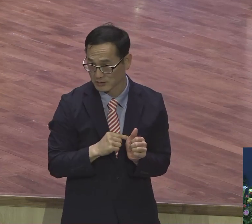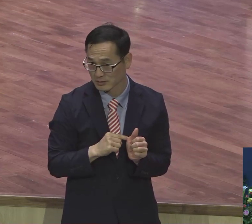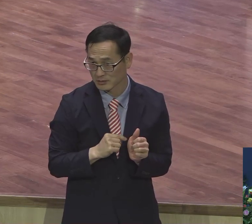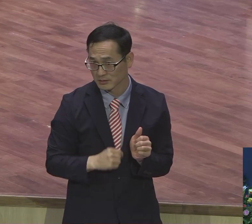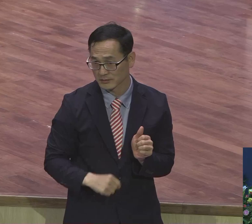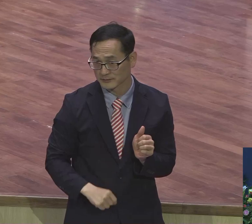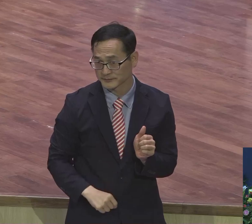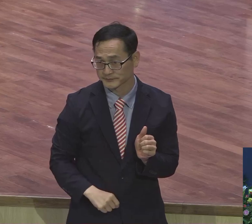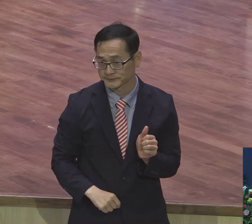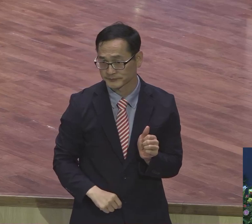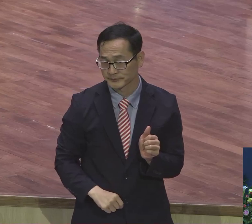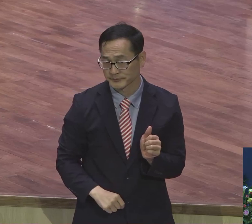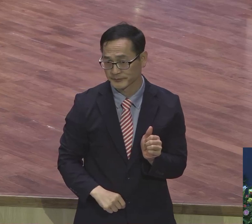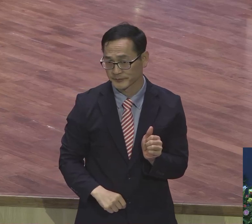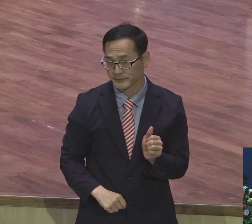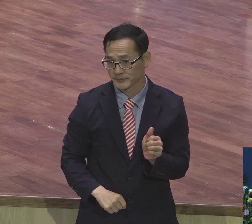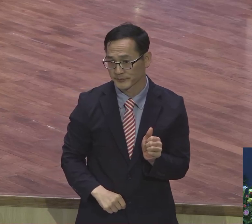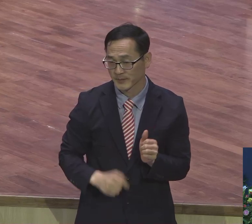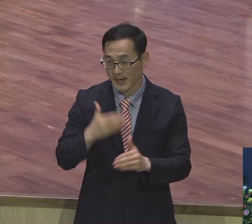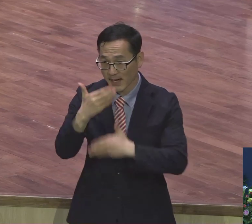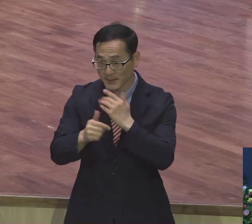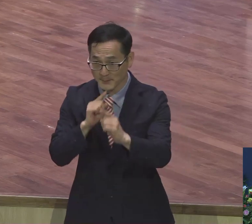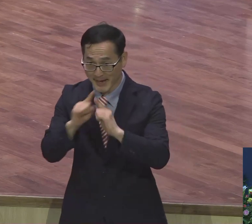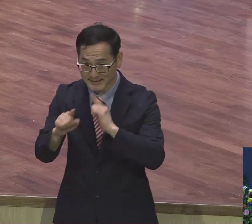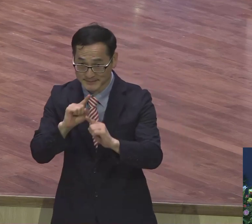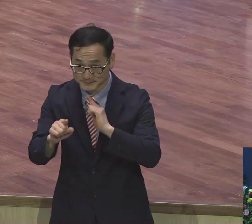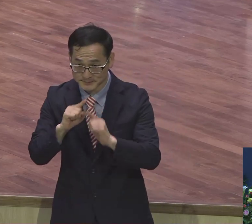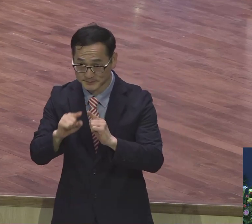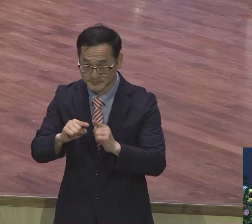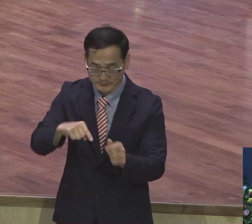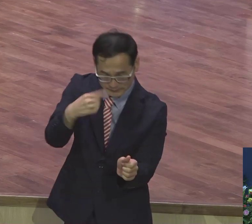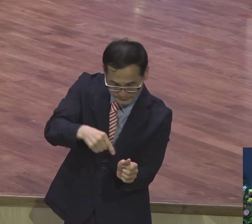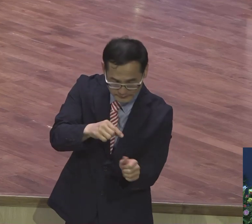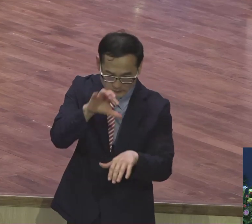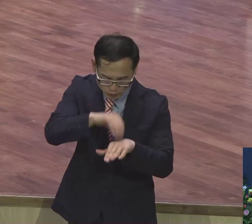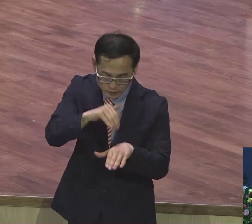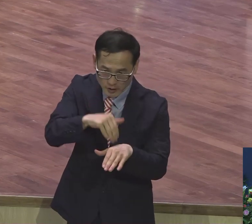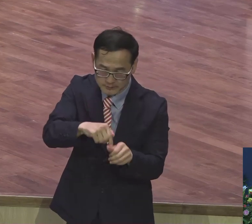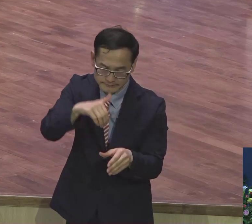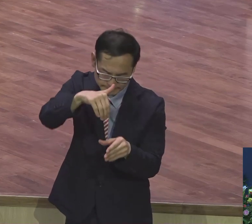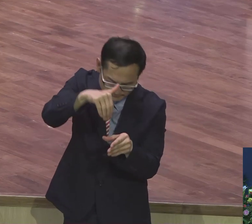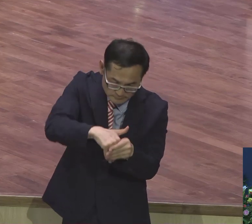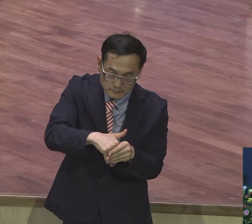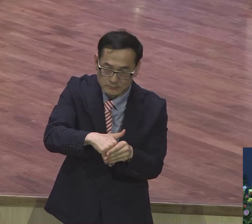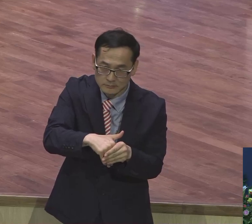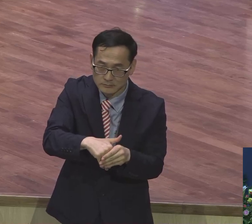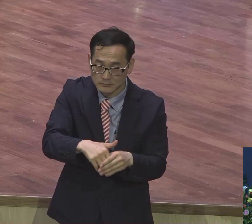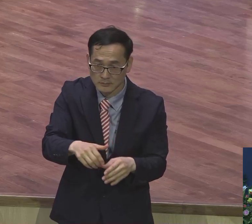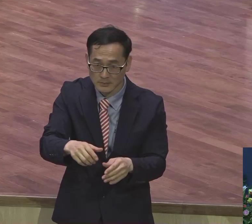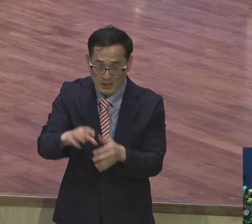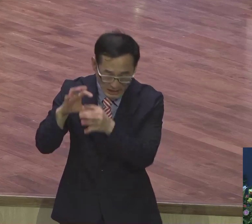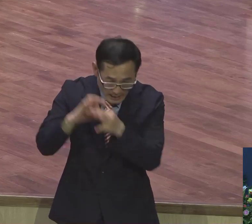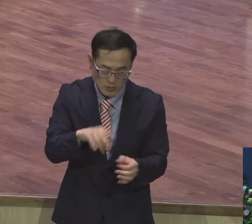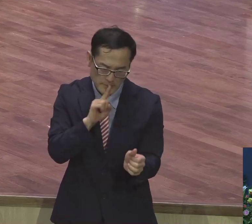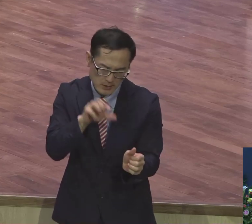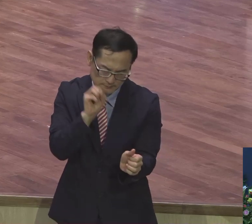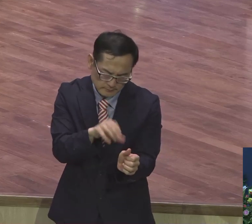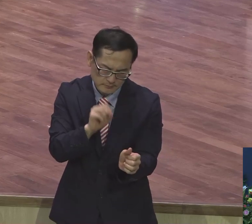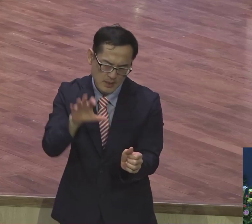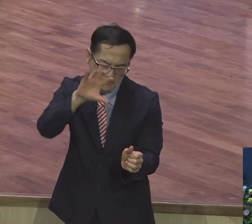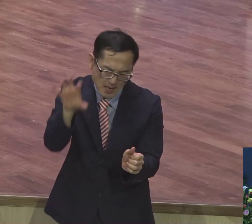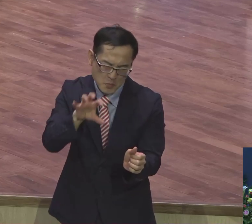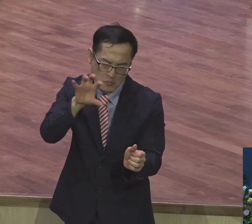하나님의 말씀을요. 왜 훈련식입니까? 각인식이에요. 한 번 듣고 안되니까. 그 말씀을 계속